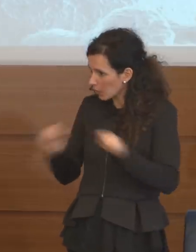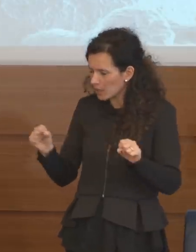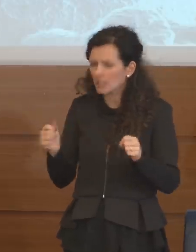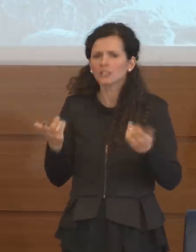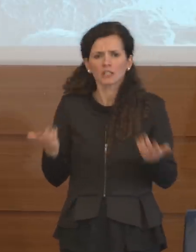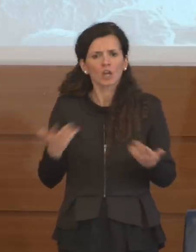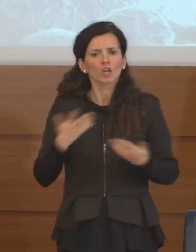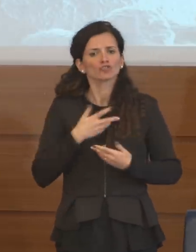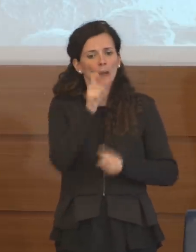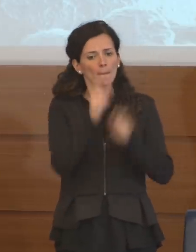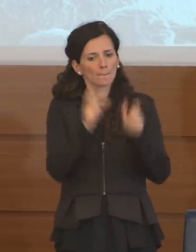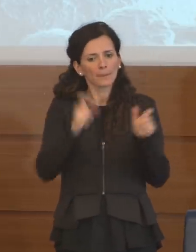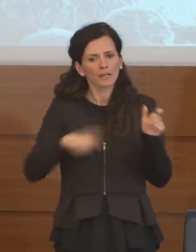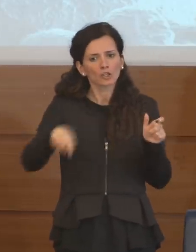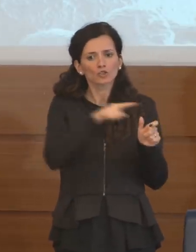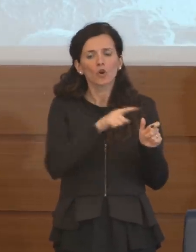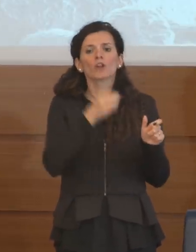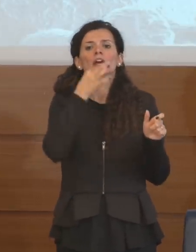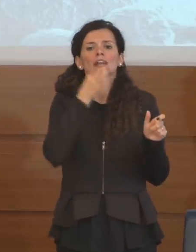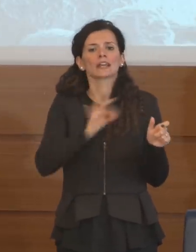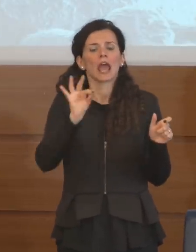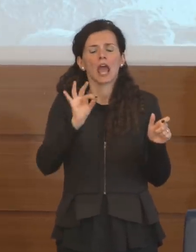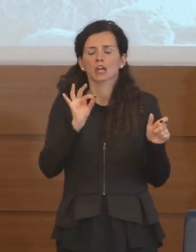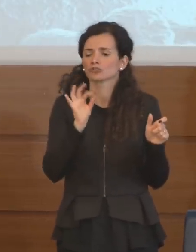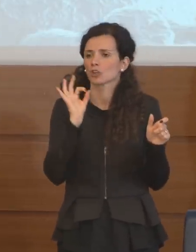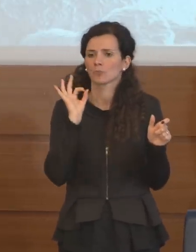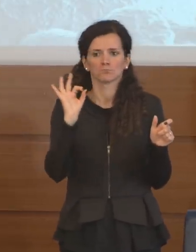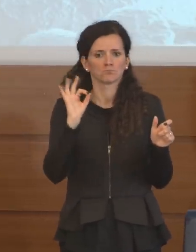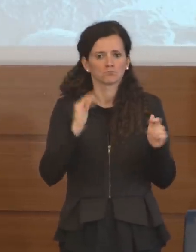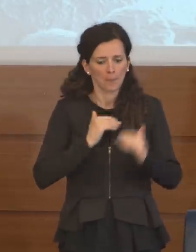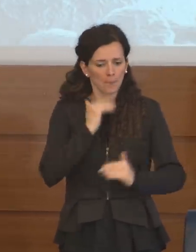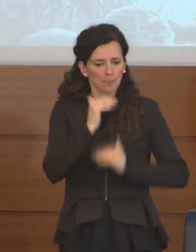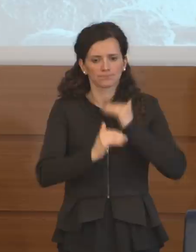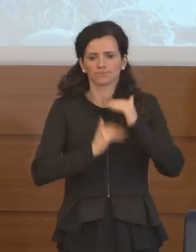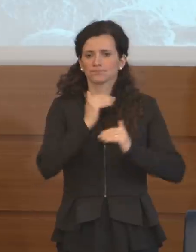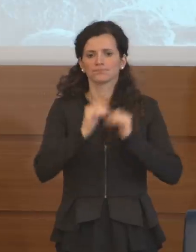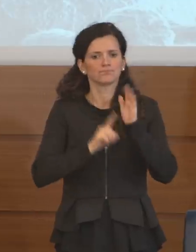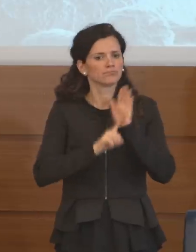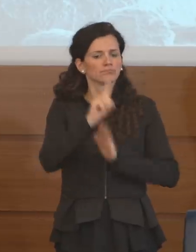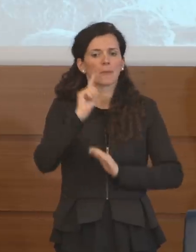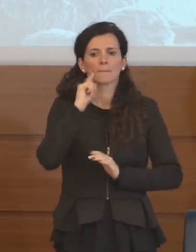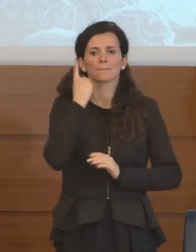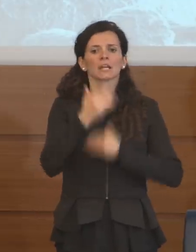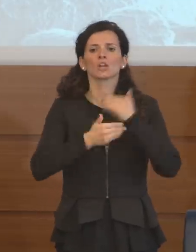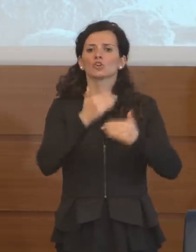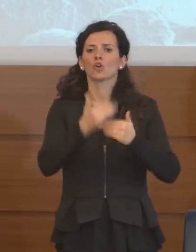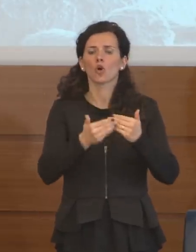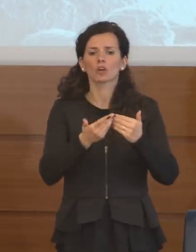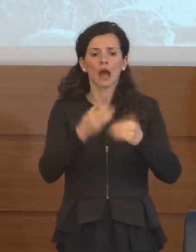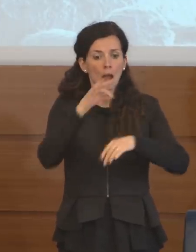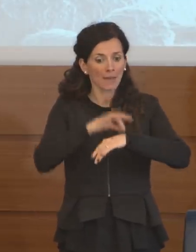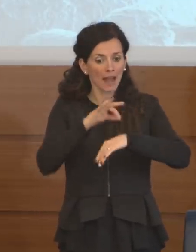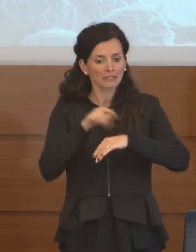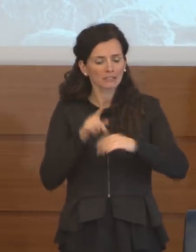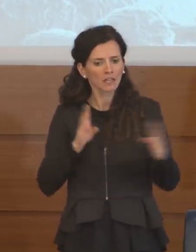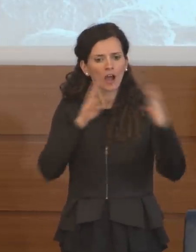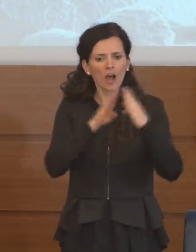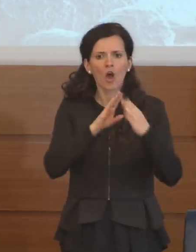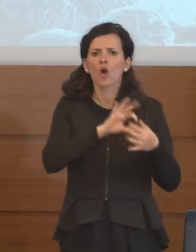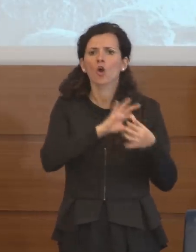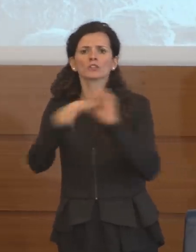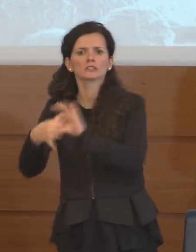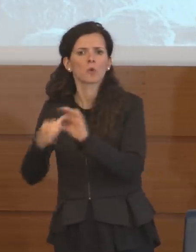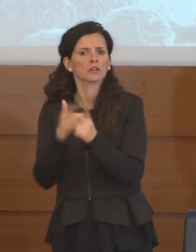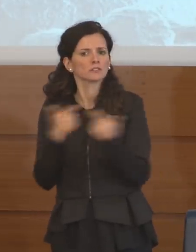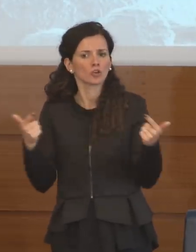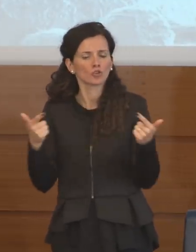persone che riescono a superare brillantemente la malattia senza alcuna conseguenza senza neanche